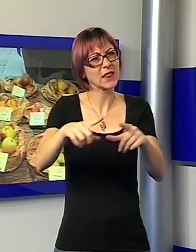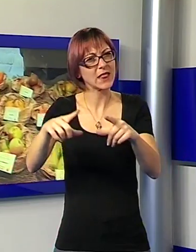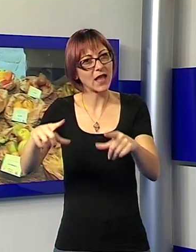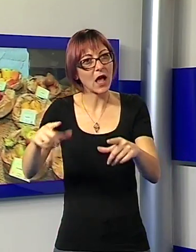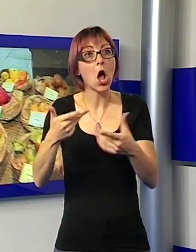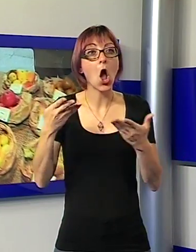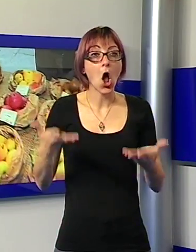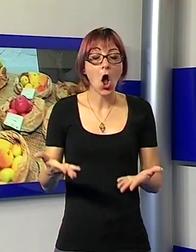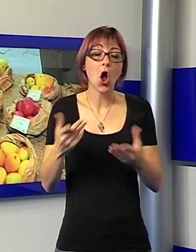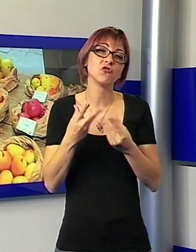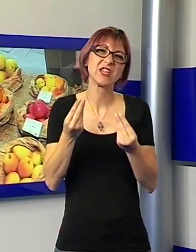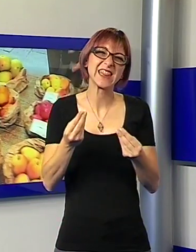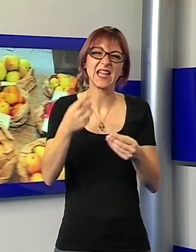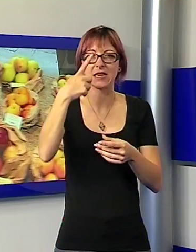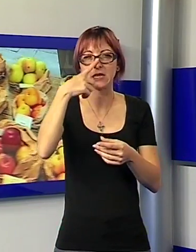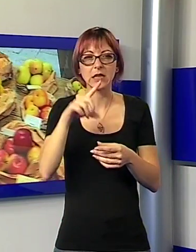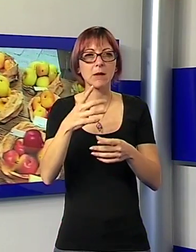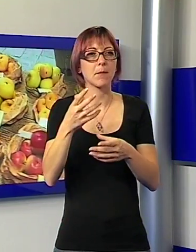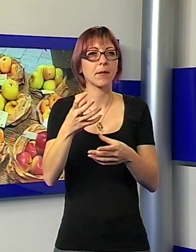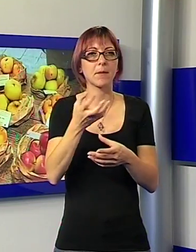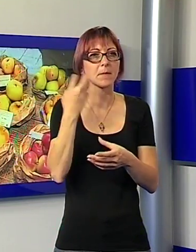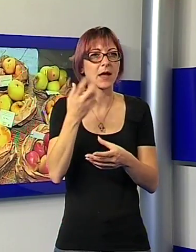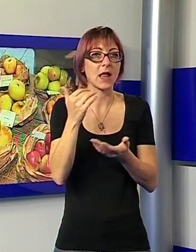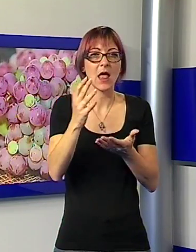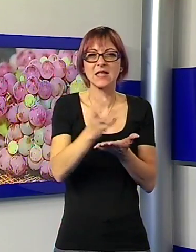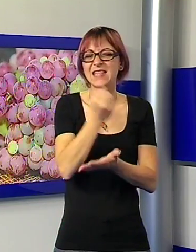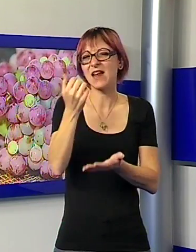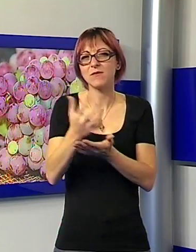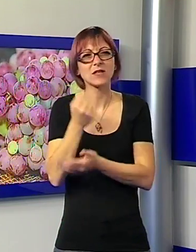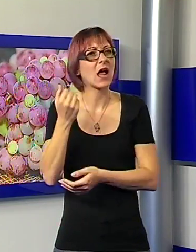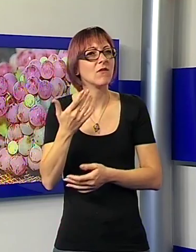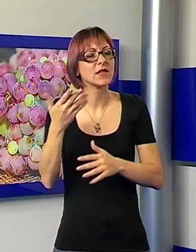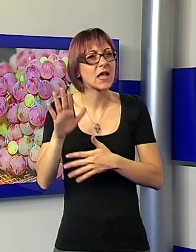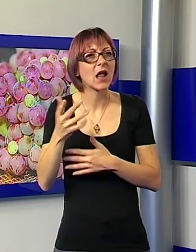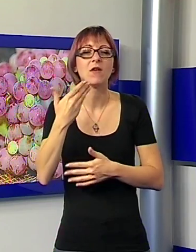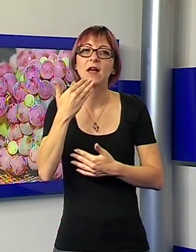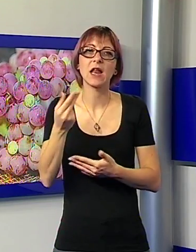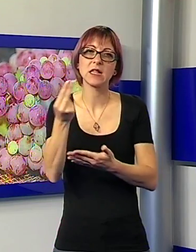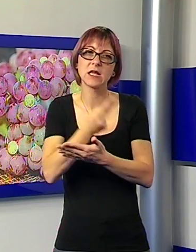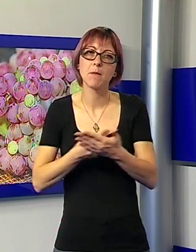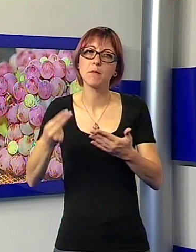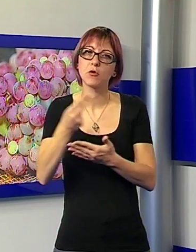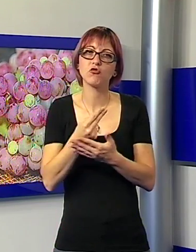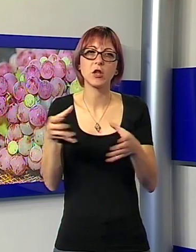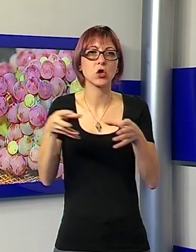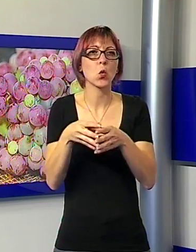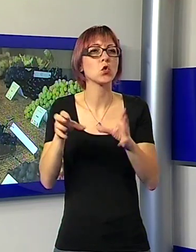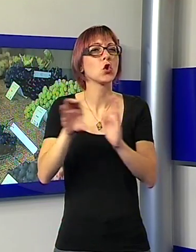quelle varietà sono state salvate grazie ai progetti mirati dell'Unione dei Comuni della Garfagnana, ex Unità Montana.